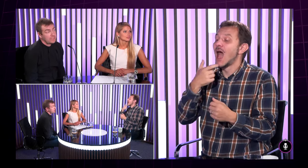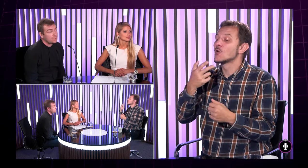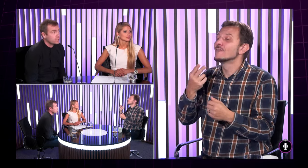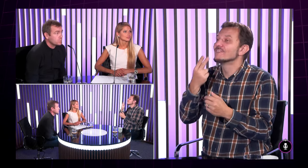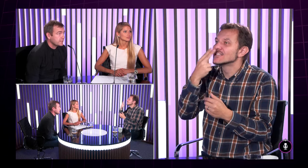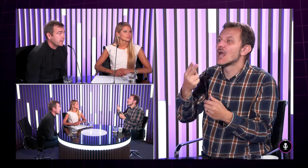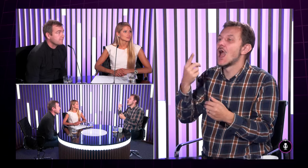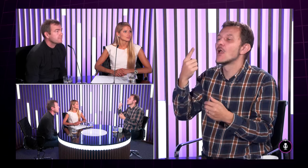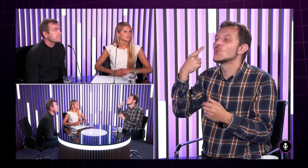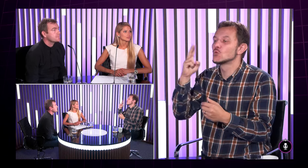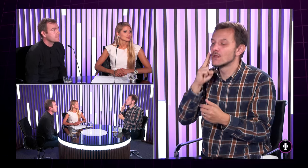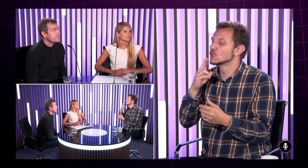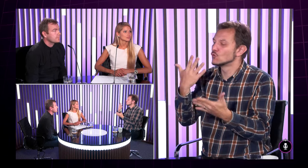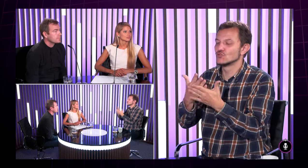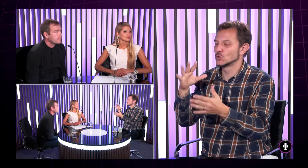tak úsko súvisia